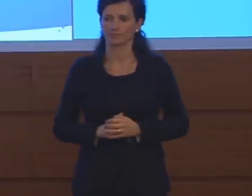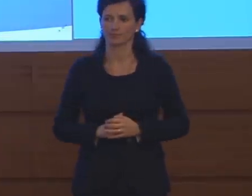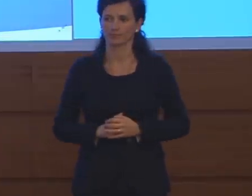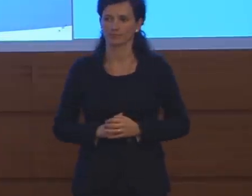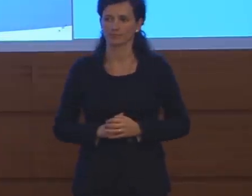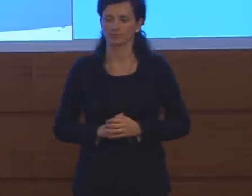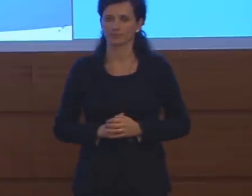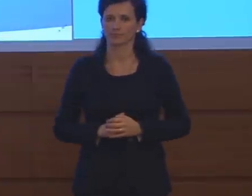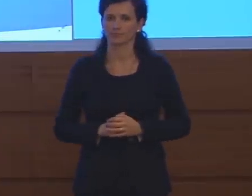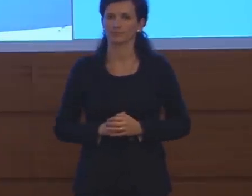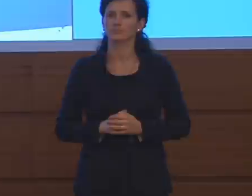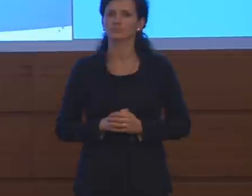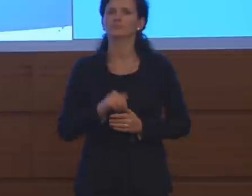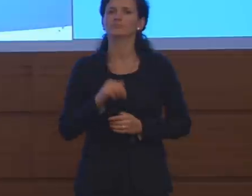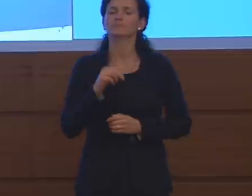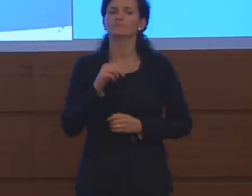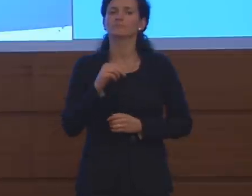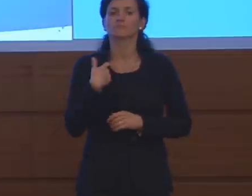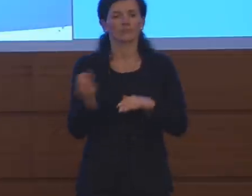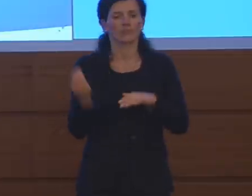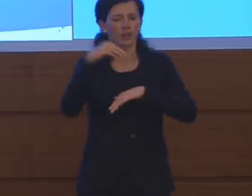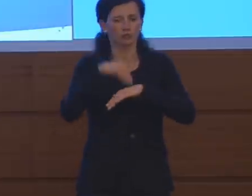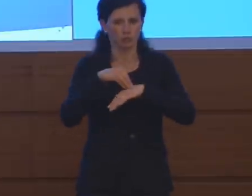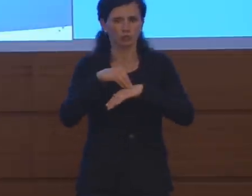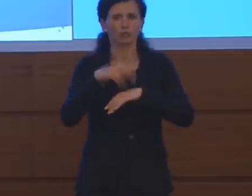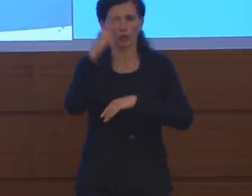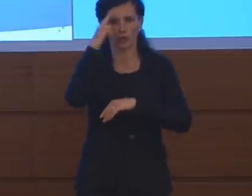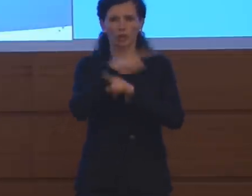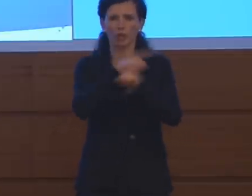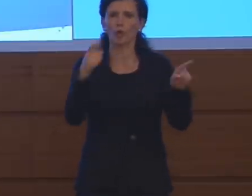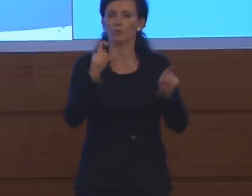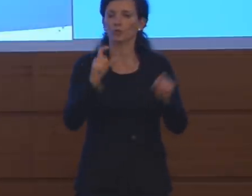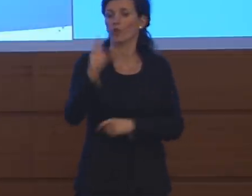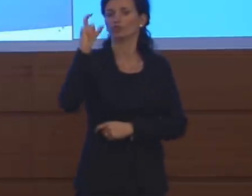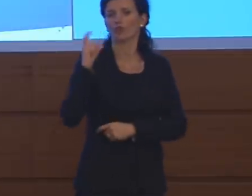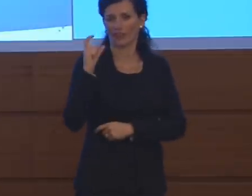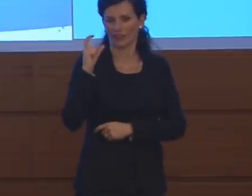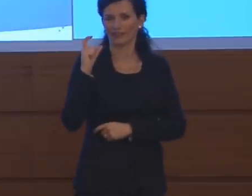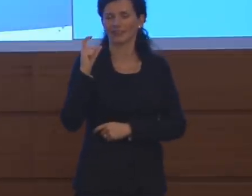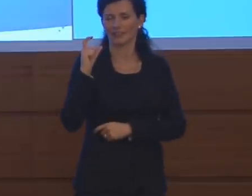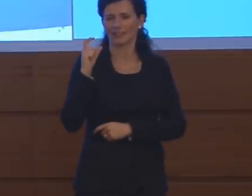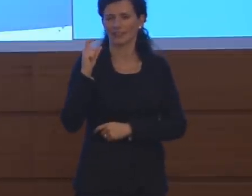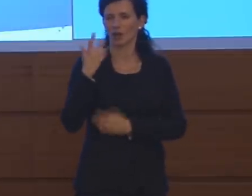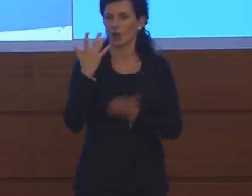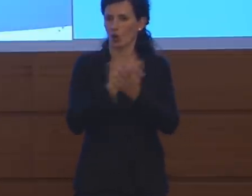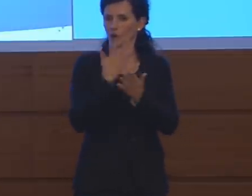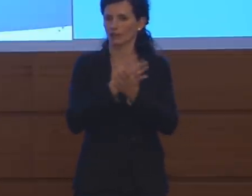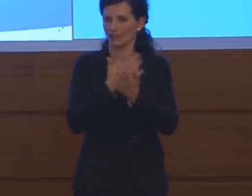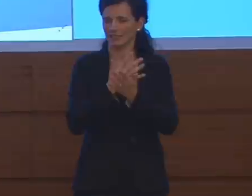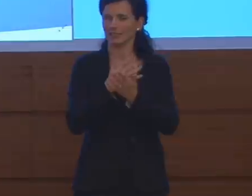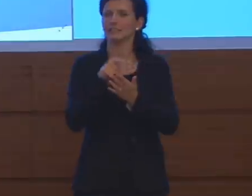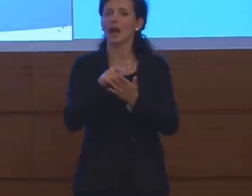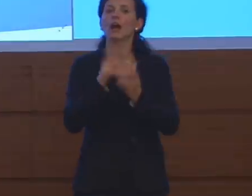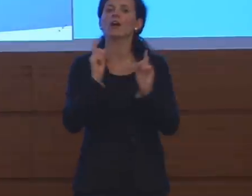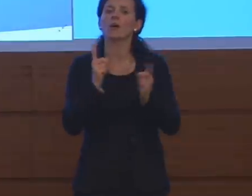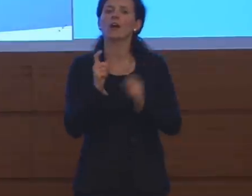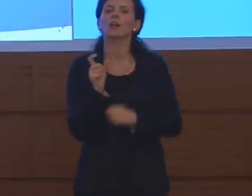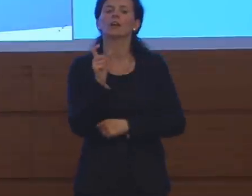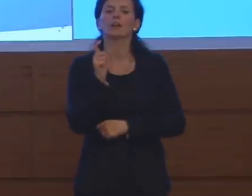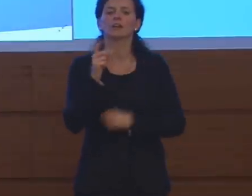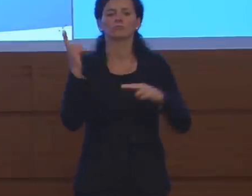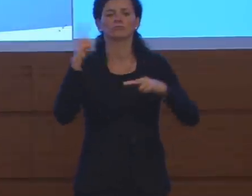era la notizia con la quale ci eravamo lasciati giovedì scorso, l'attivazione del numero verde